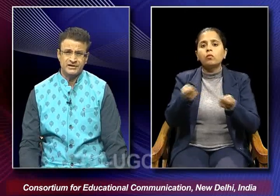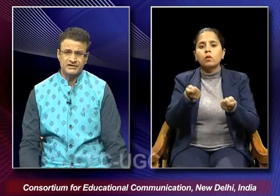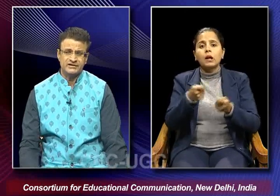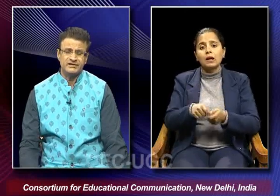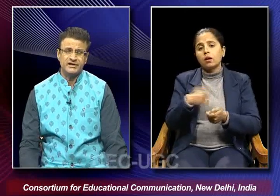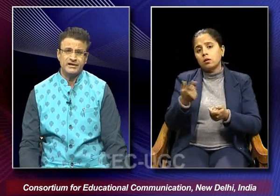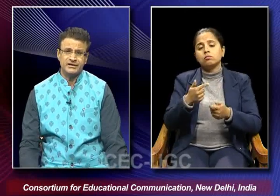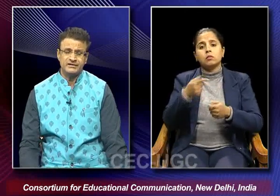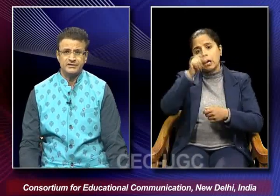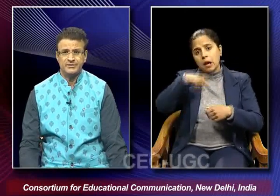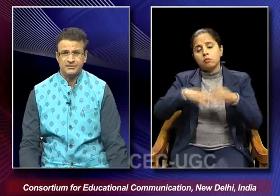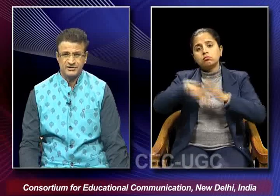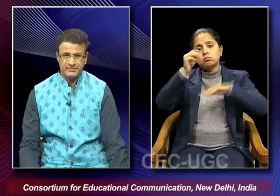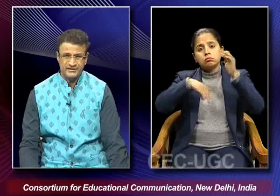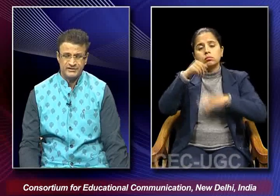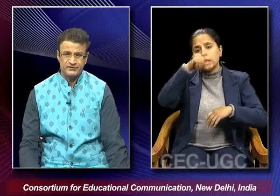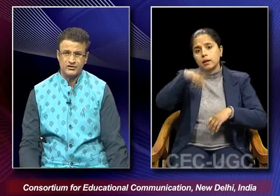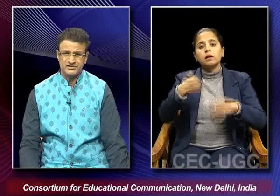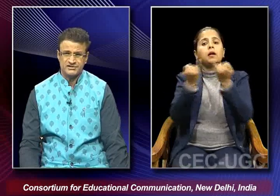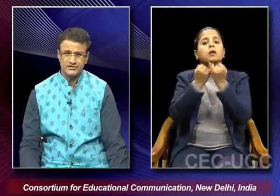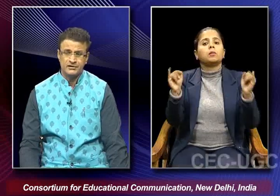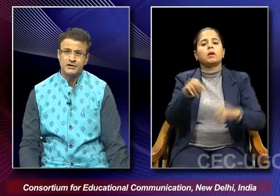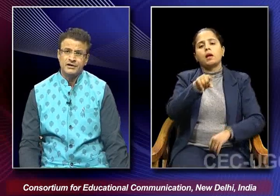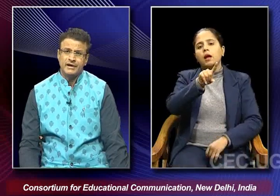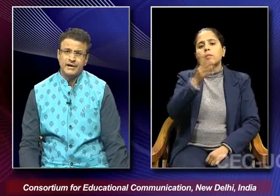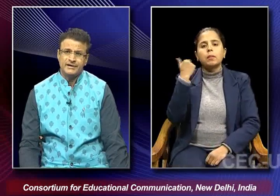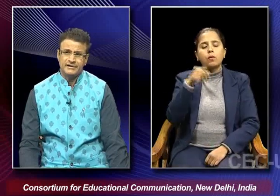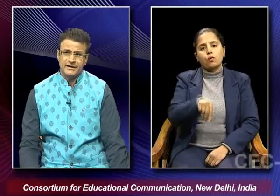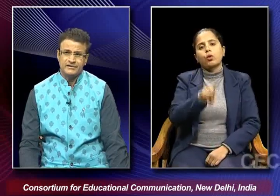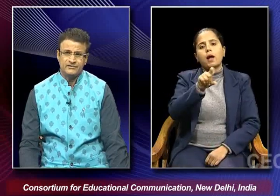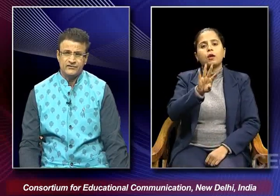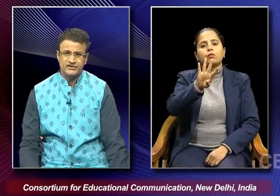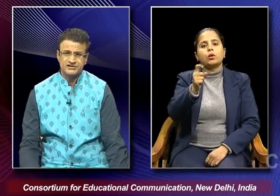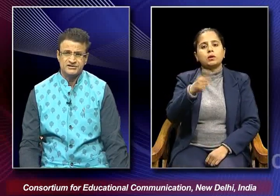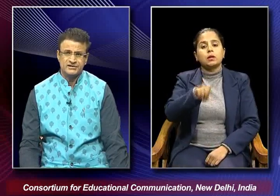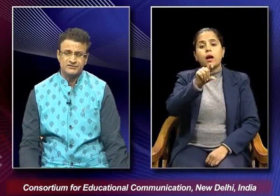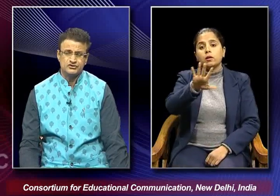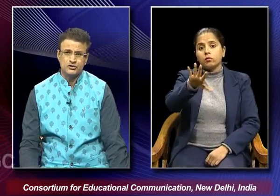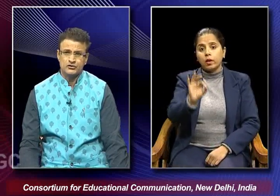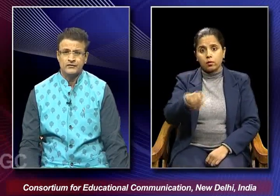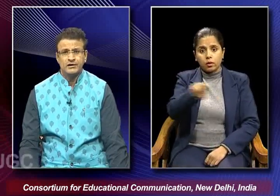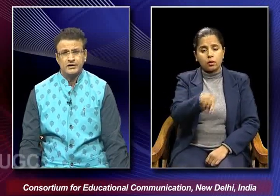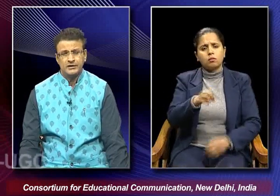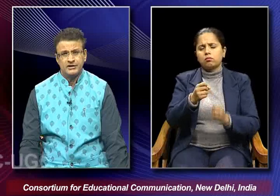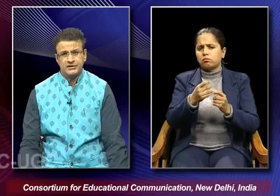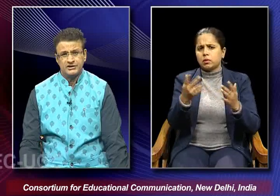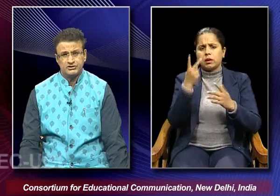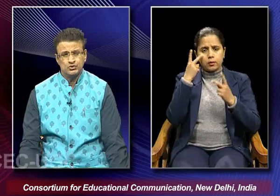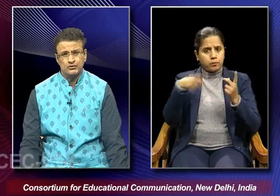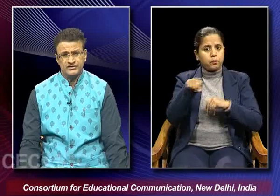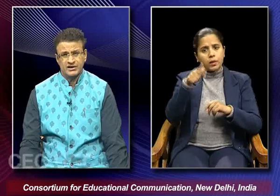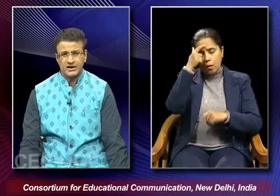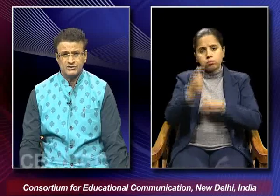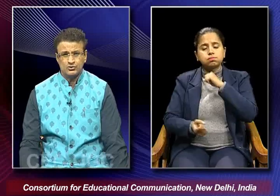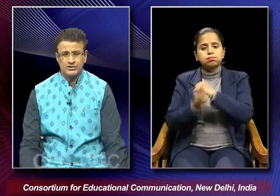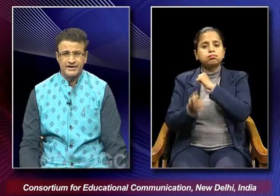building that India had become independent in 1947 and in 1950s there was a lot of issue